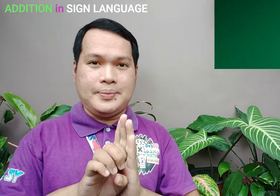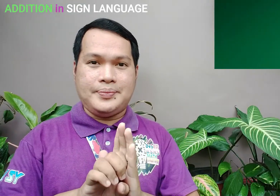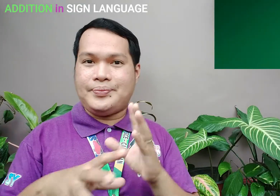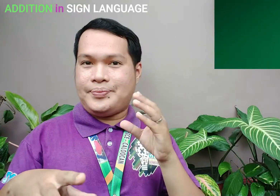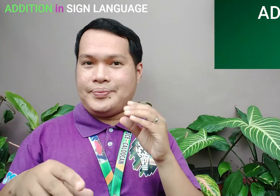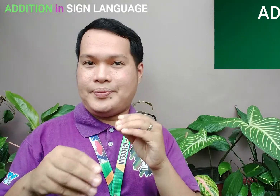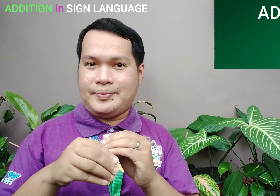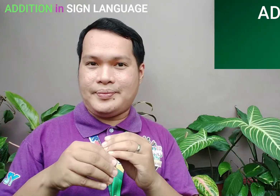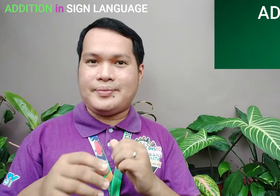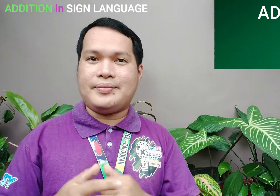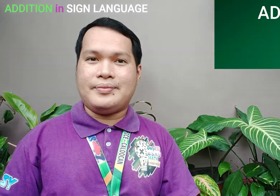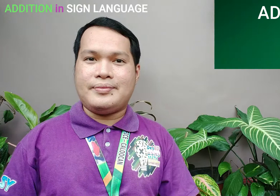Halimbawa